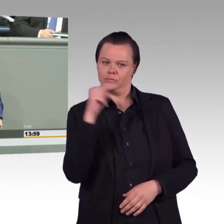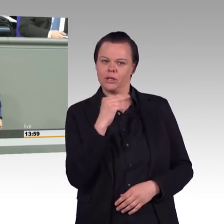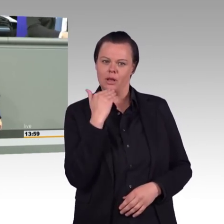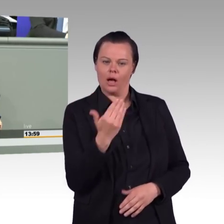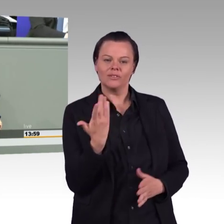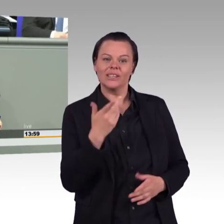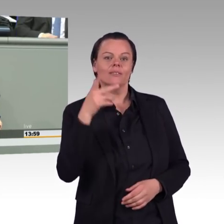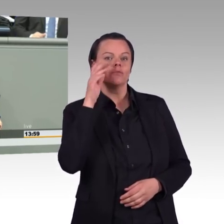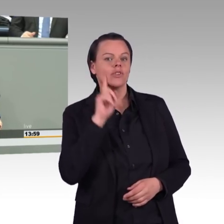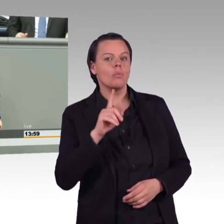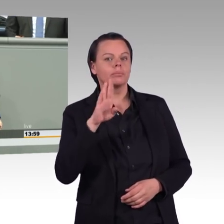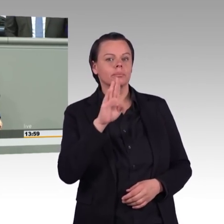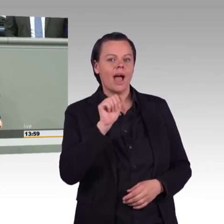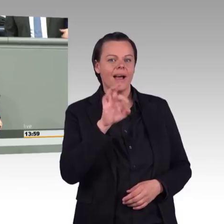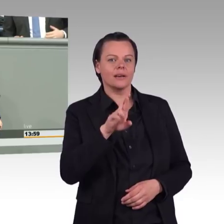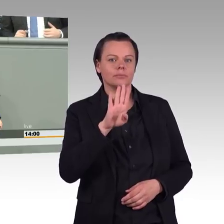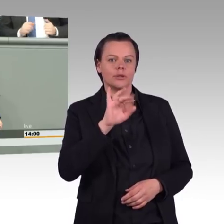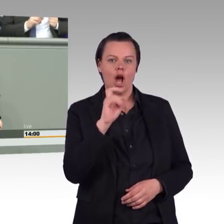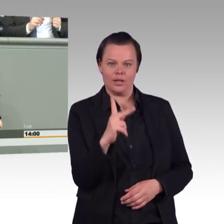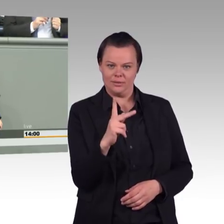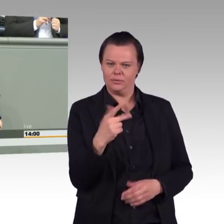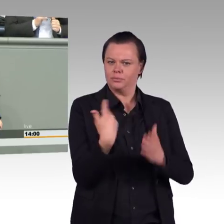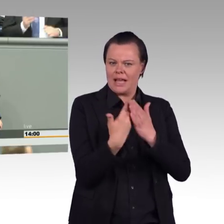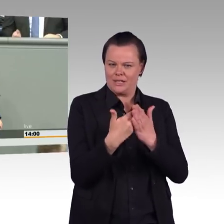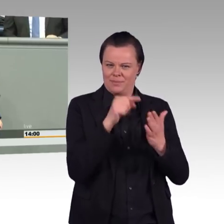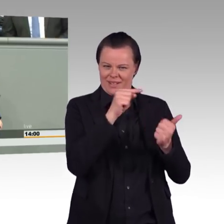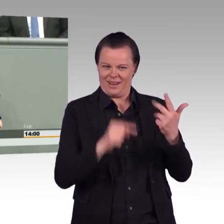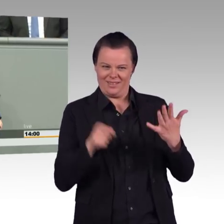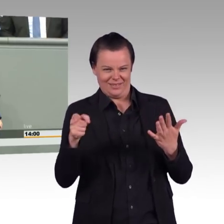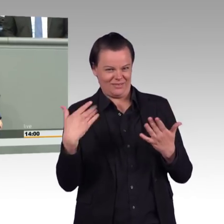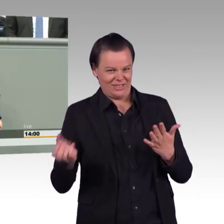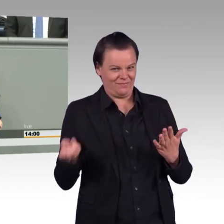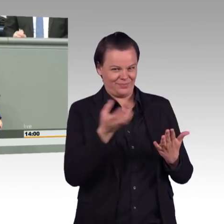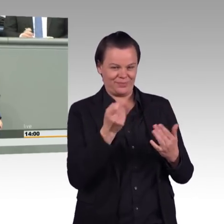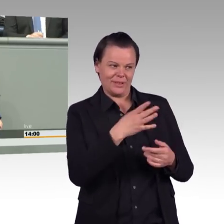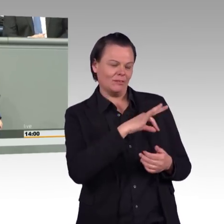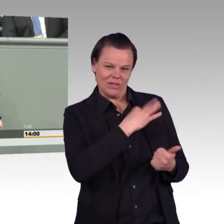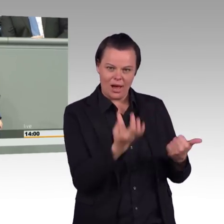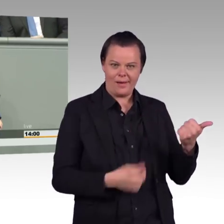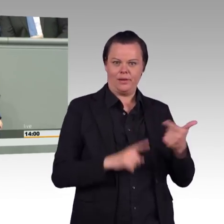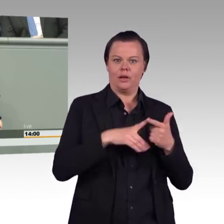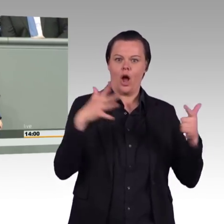Atomkraft aussteigen. Das ist der große Unterschied auch zu vielen anderen europäischen Ländern, meine sehr verehrten Damen und Herren.